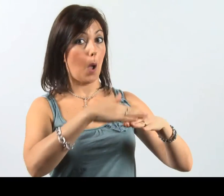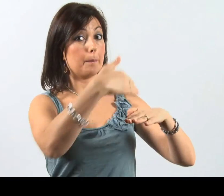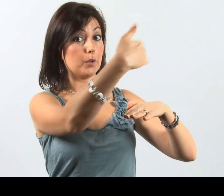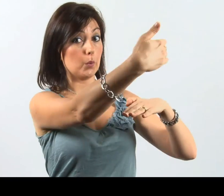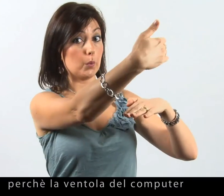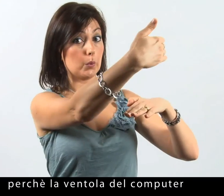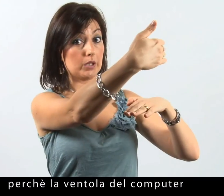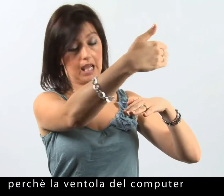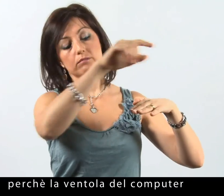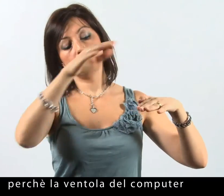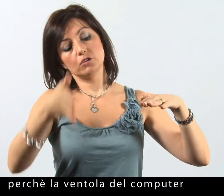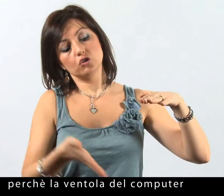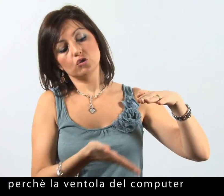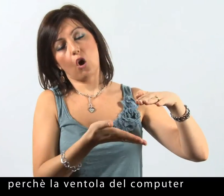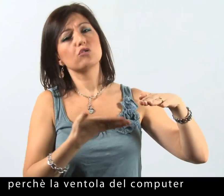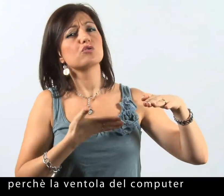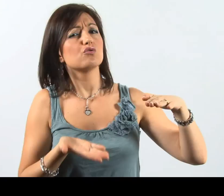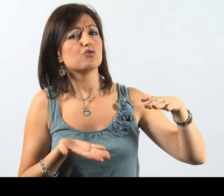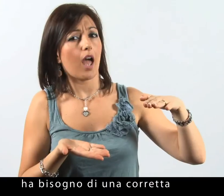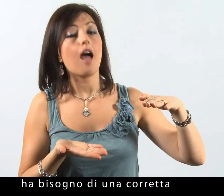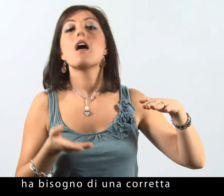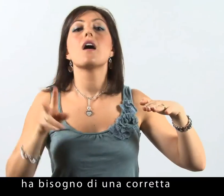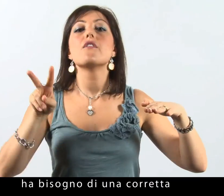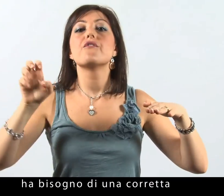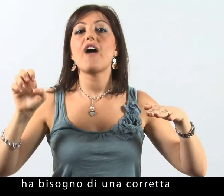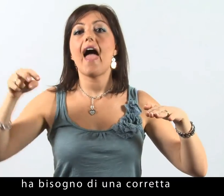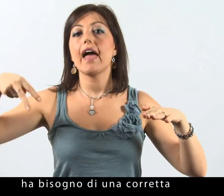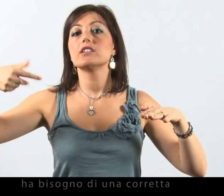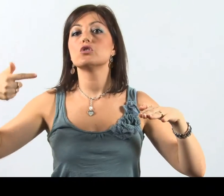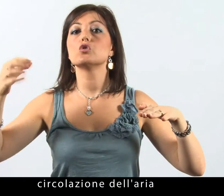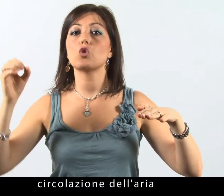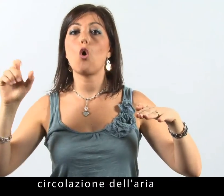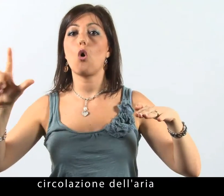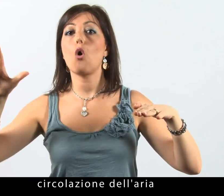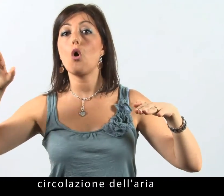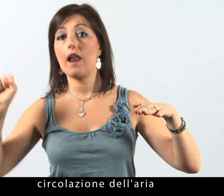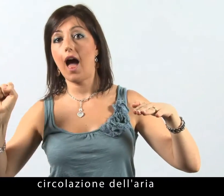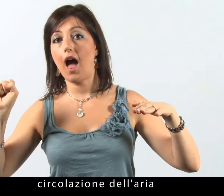Perché la ventola del computer ha bisogno di una corretta circolazione di aria.